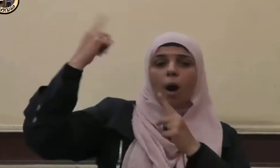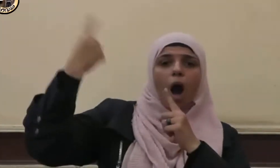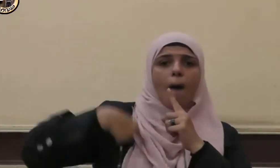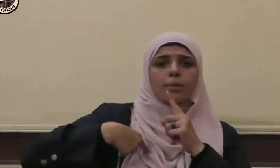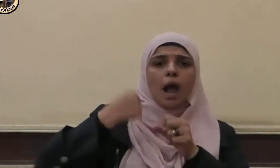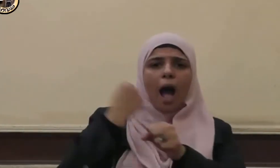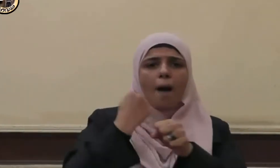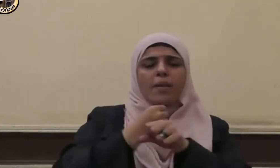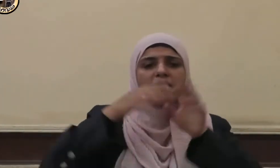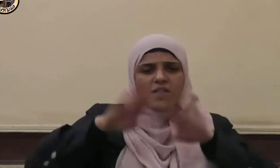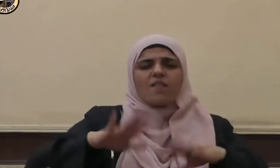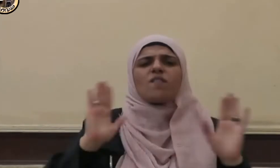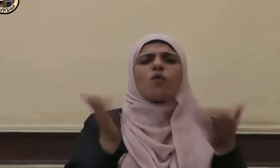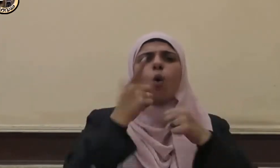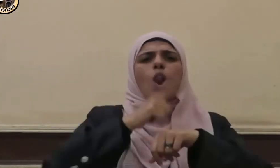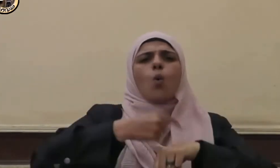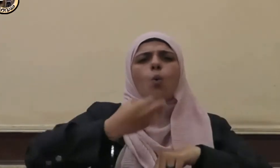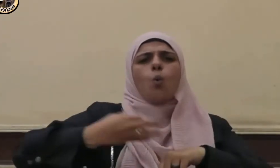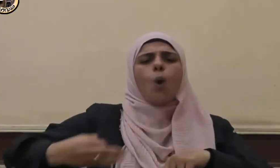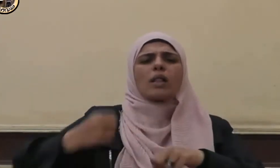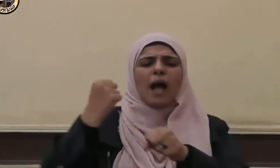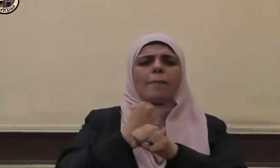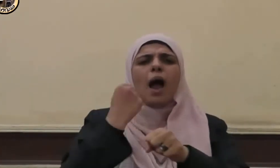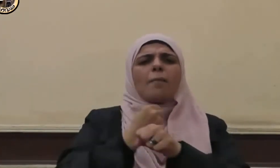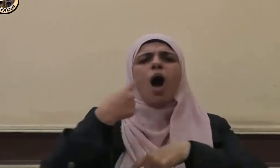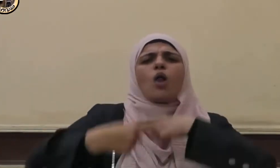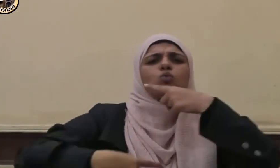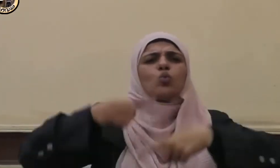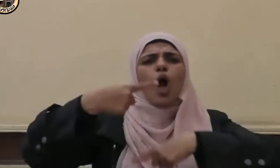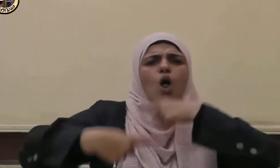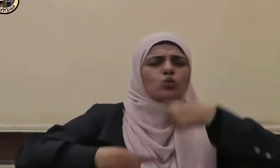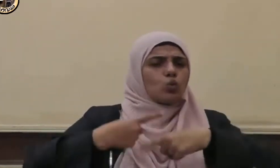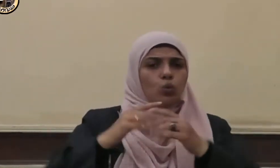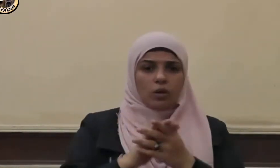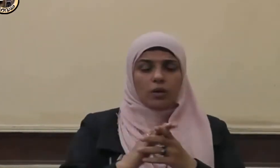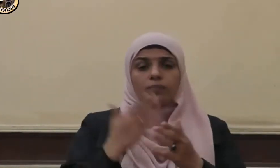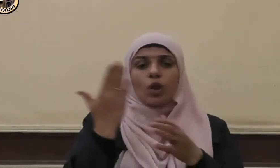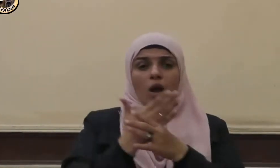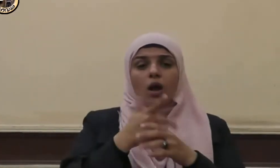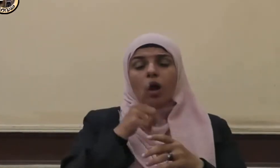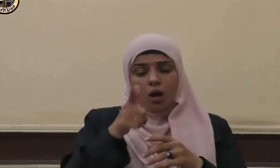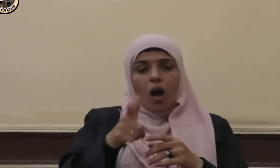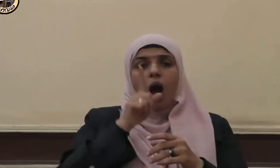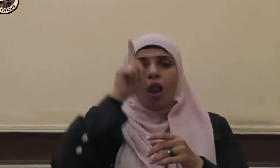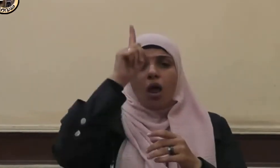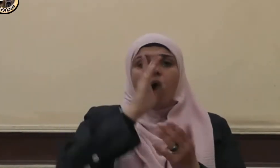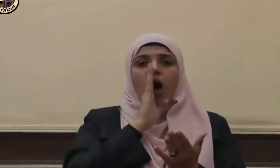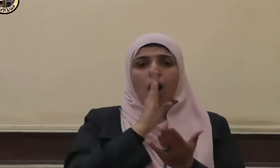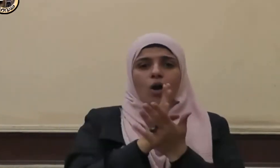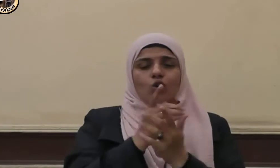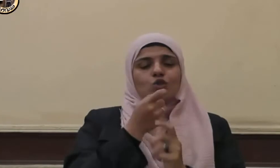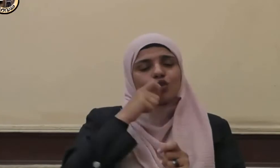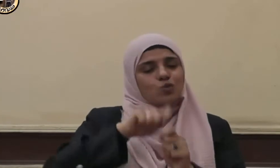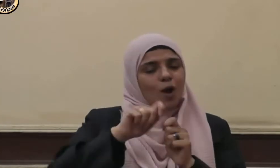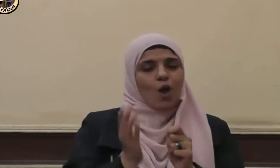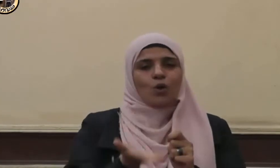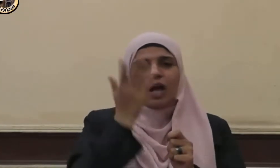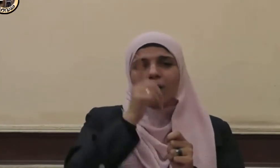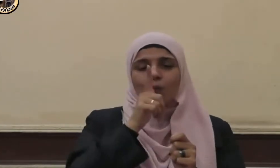في كل وقت وعلى أن يتهيئة حيث يقول الحق سبحانه إن في